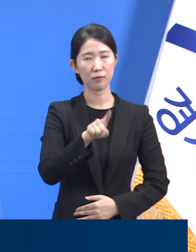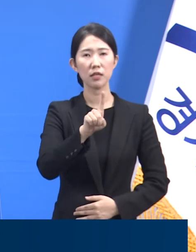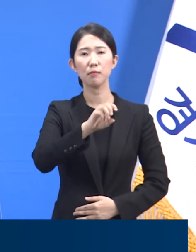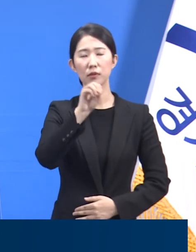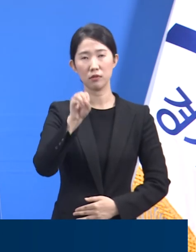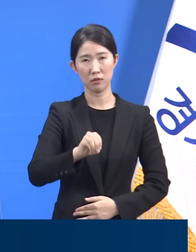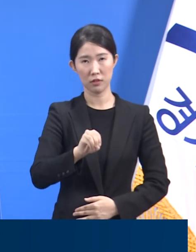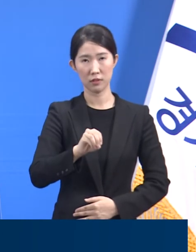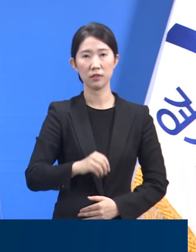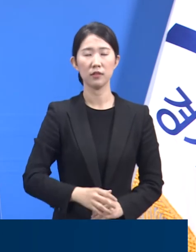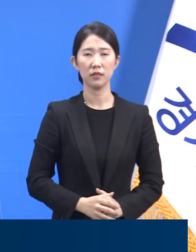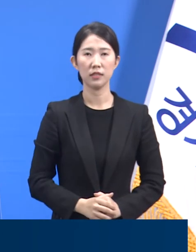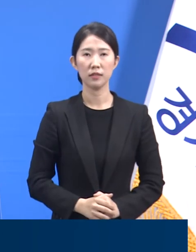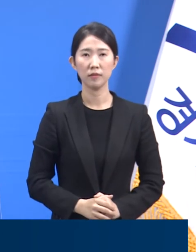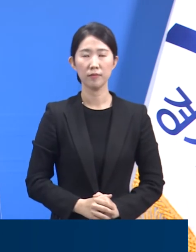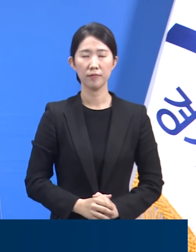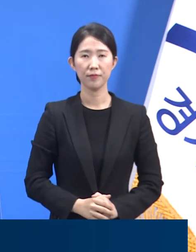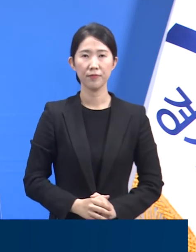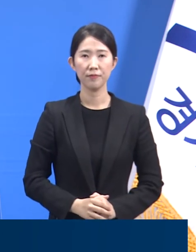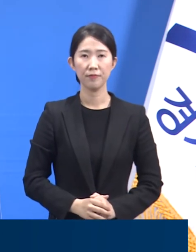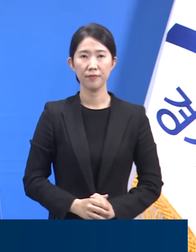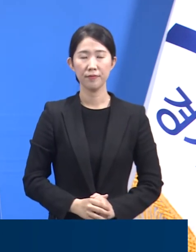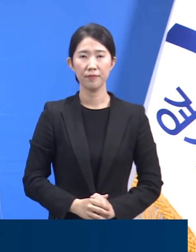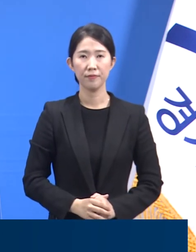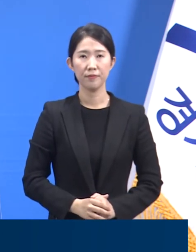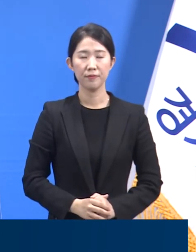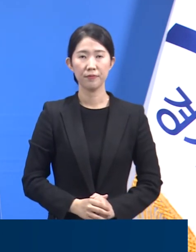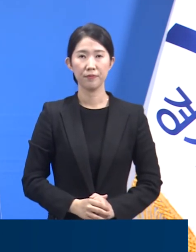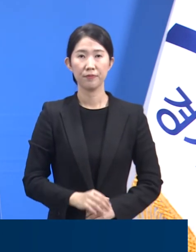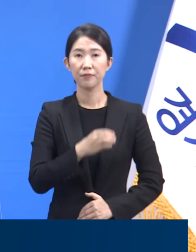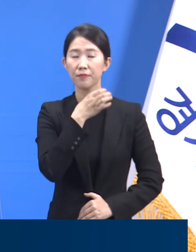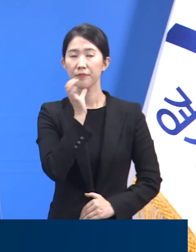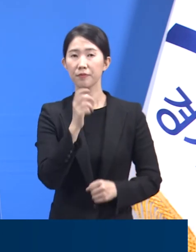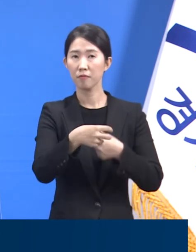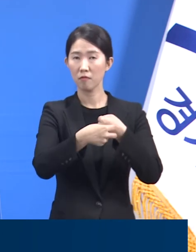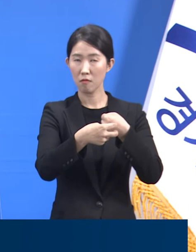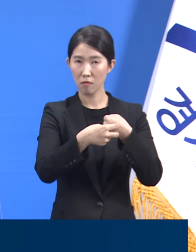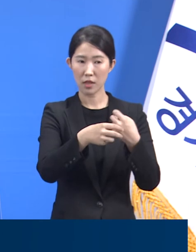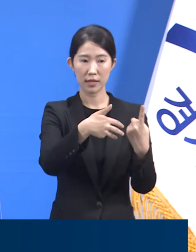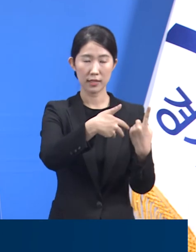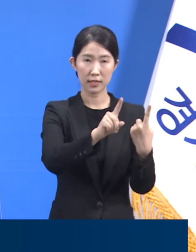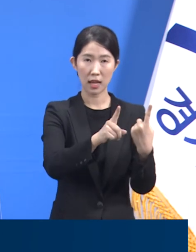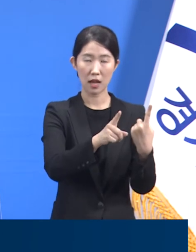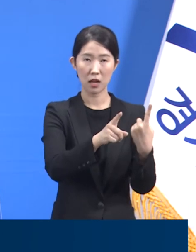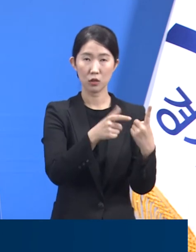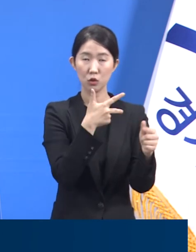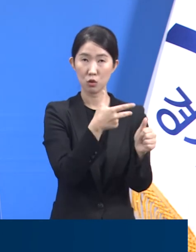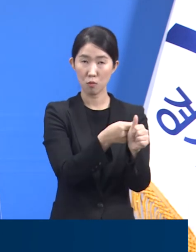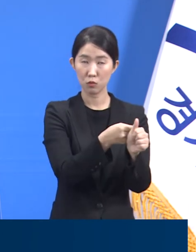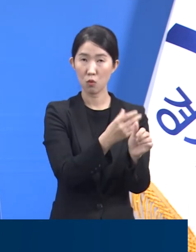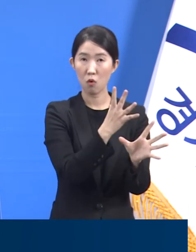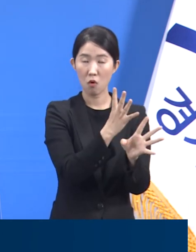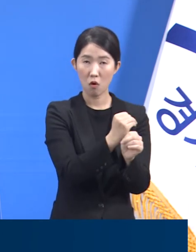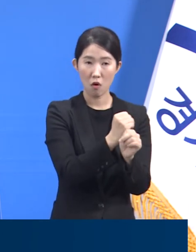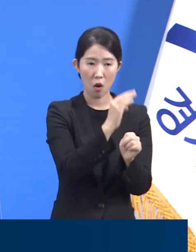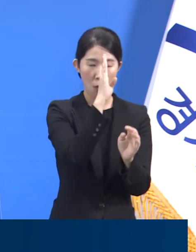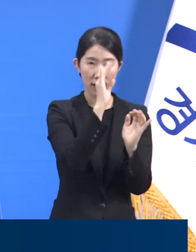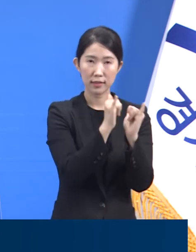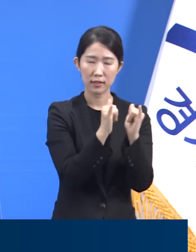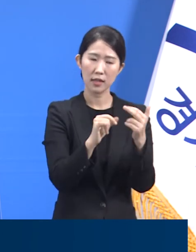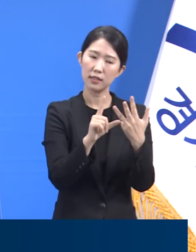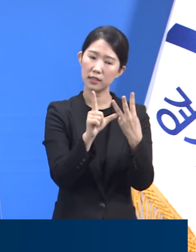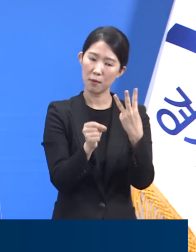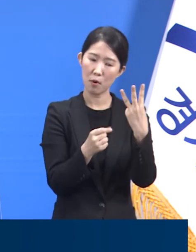보이고 있습니다. 이 요양병원의 1차 예방접종은 환자들의 경우 3월